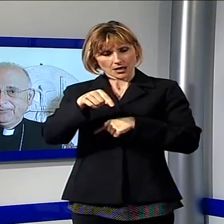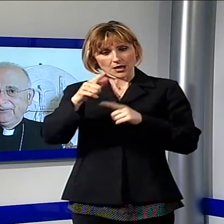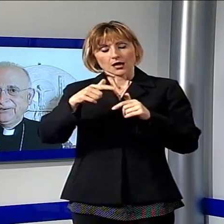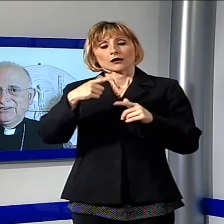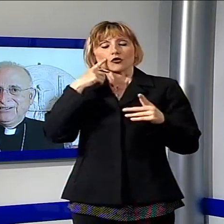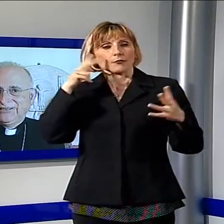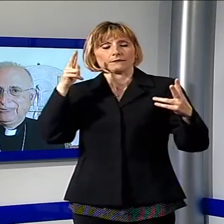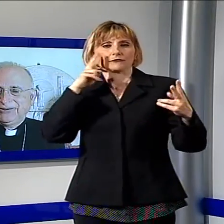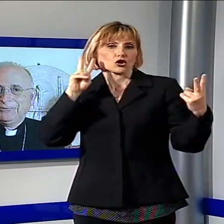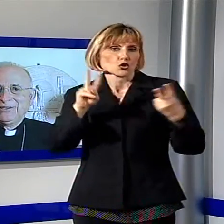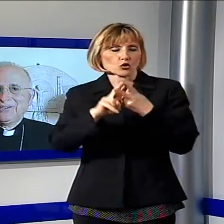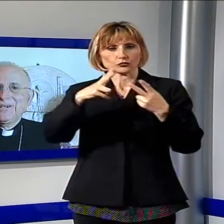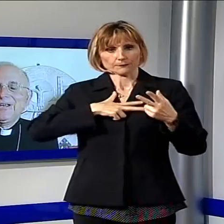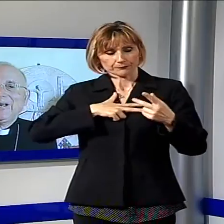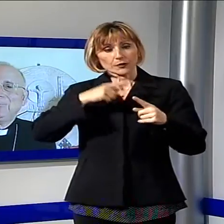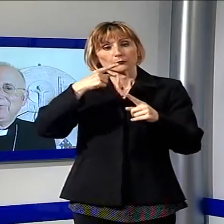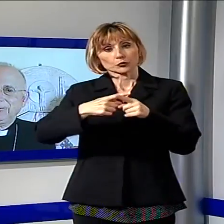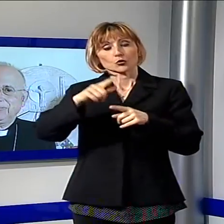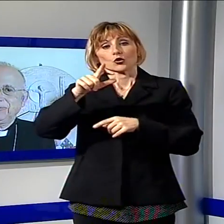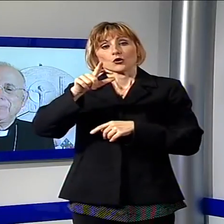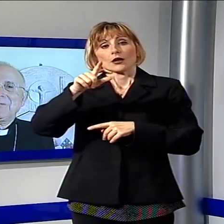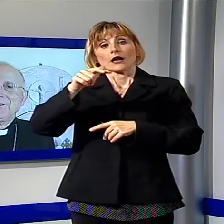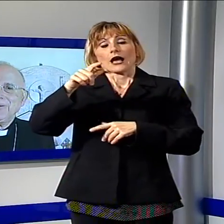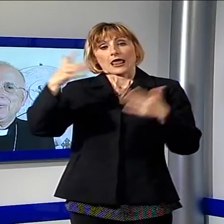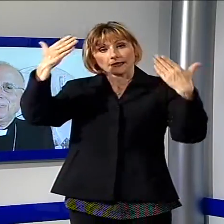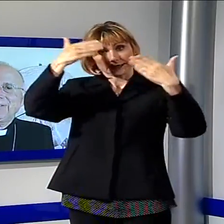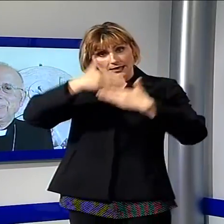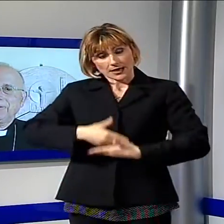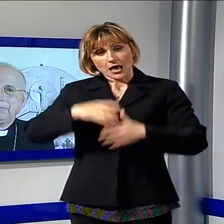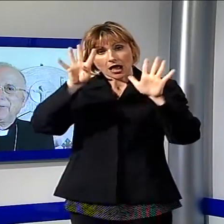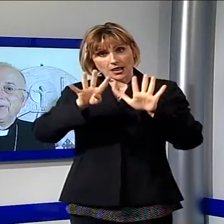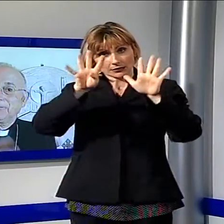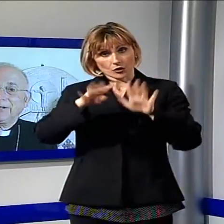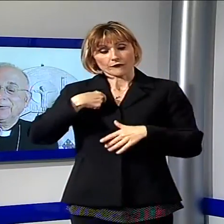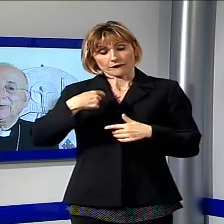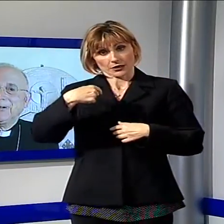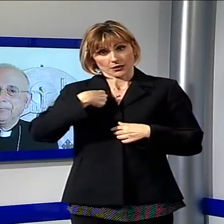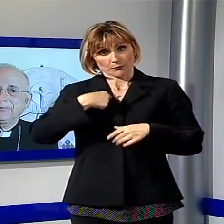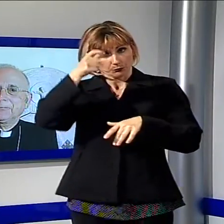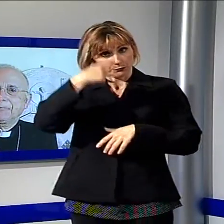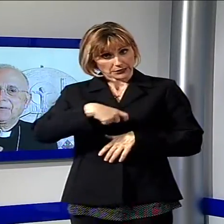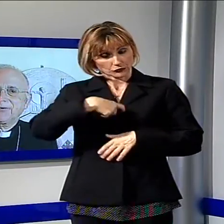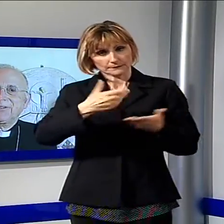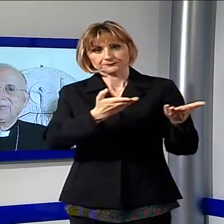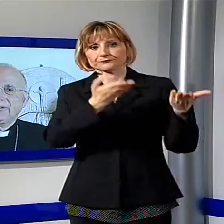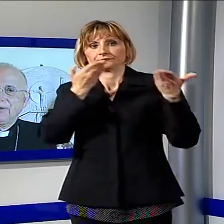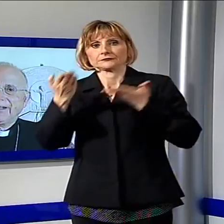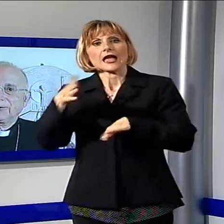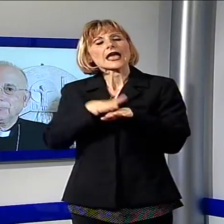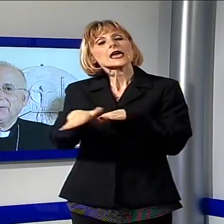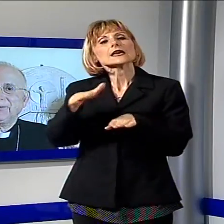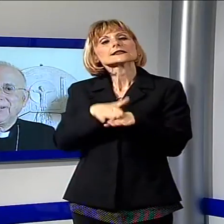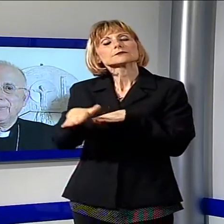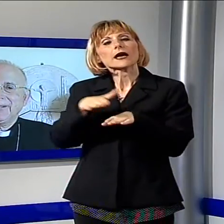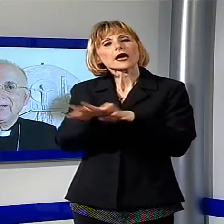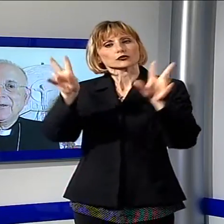prossimo, il 30 di questo mese, alle ore 21, io ho invitato un esperto che ha aiutato appunto Papa Francesco a lavorare